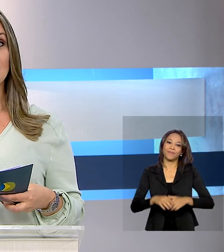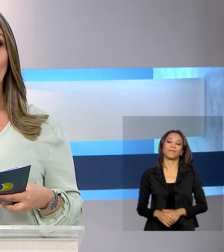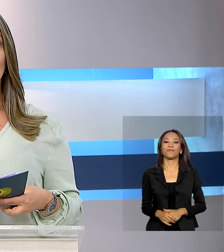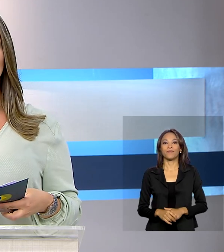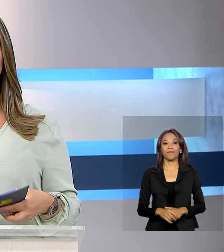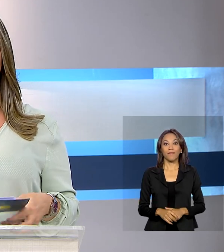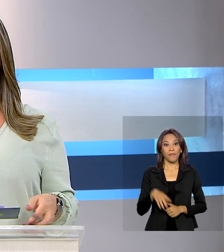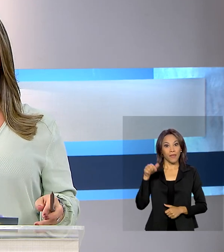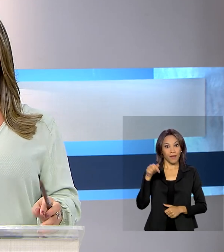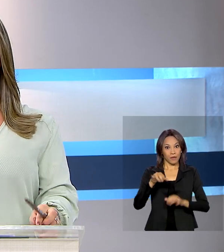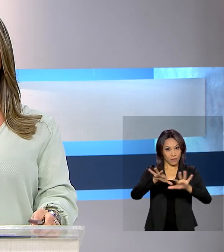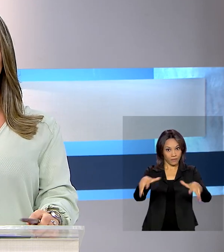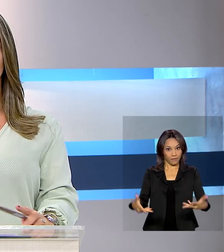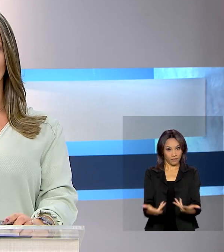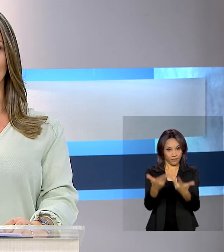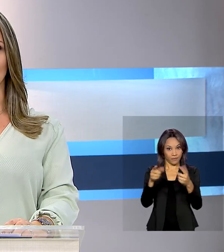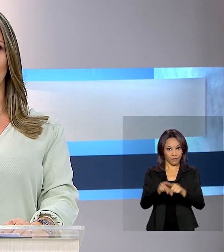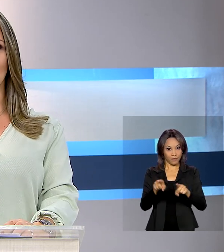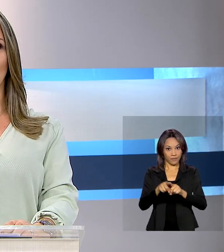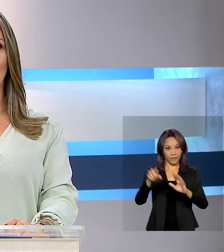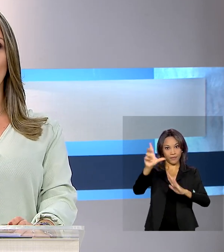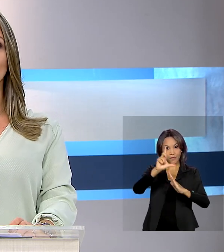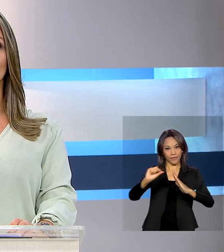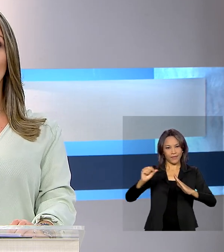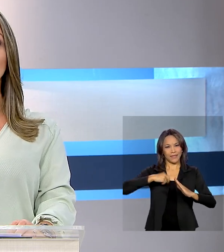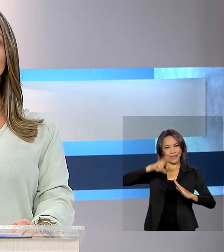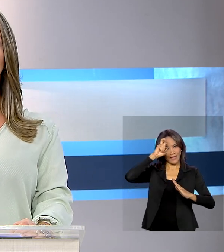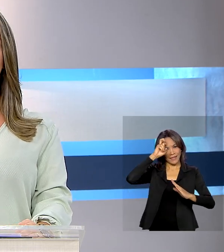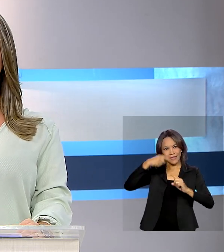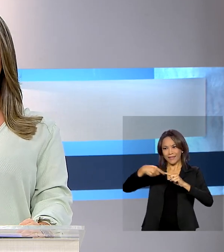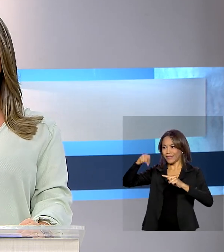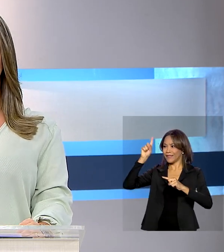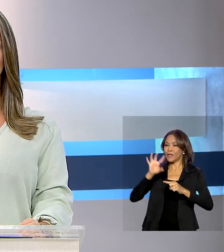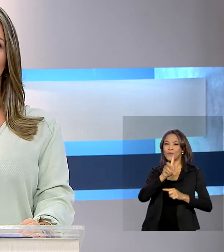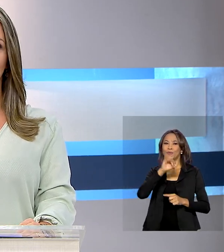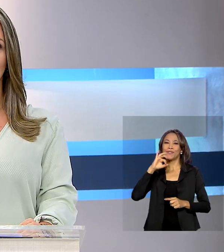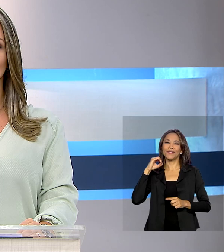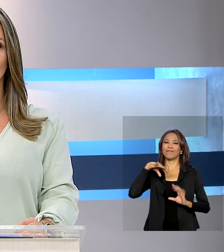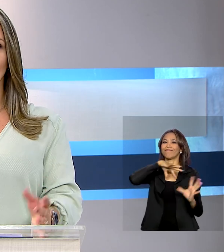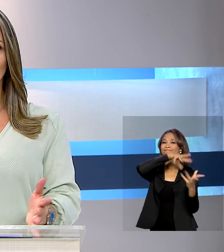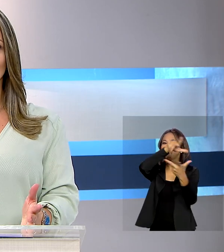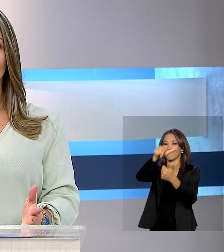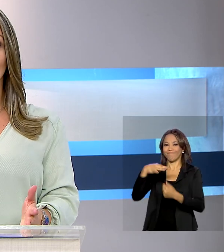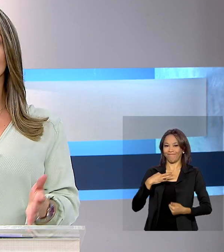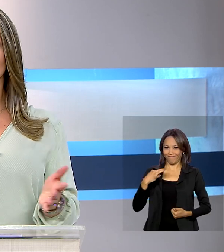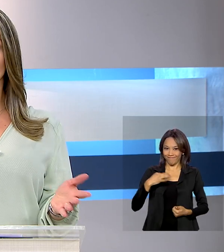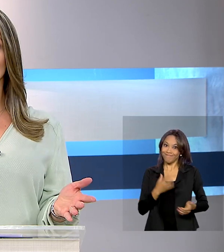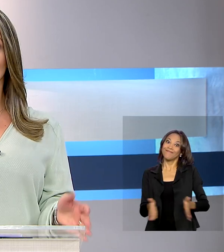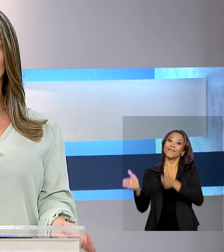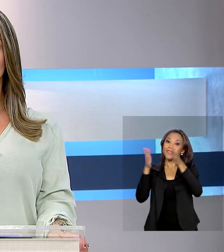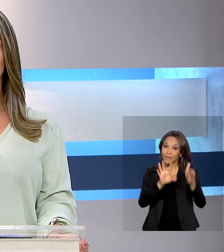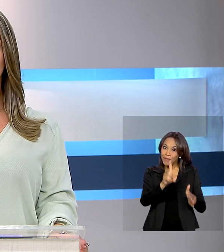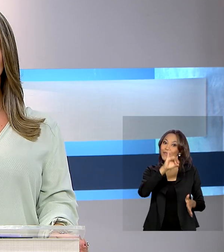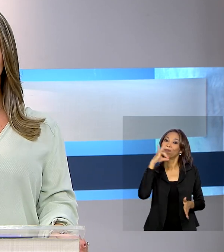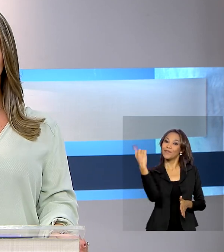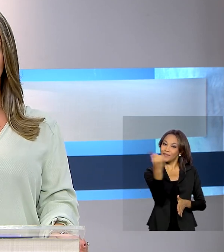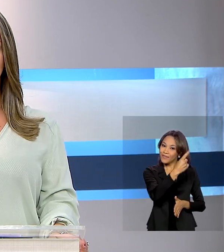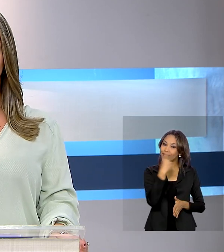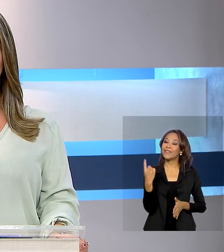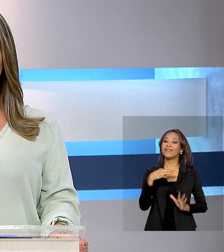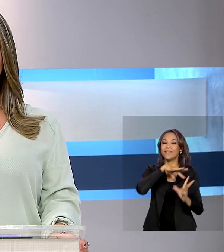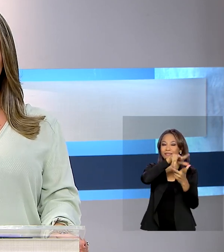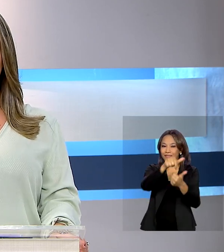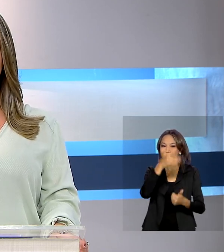E uma cerimônia no Palácio do Planalto nesta quinta-feira marcou o Dia Internacional do Voluntariado e o Dia Internacional da Pessoa com